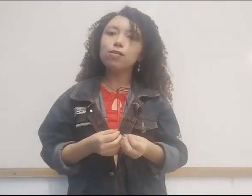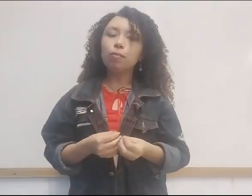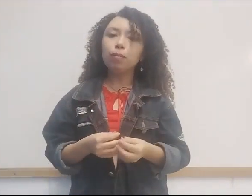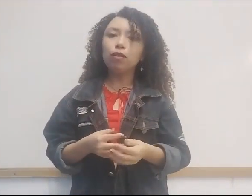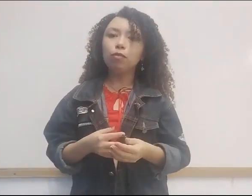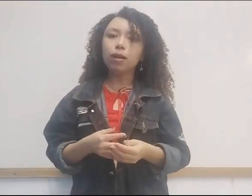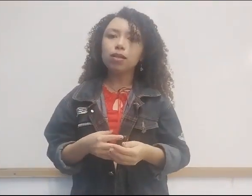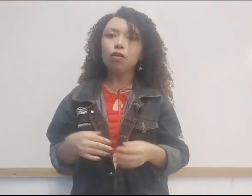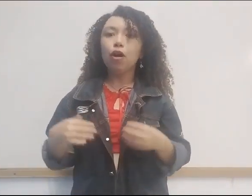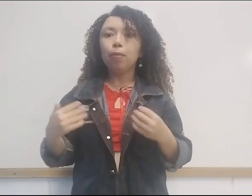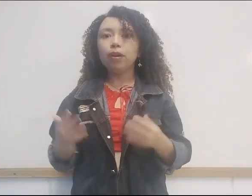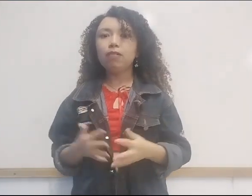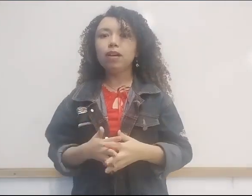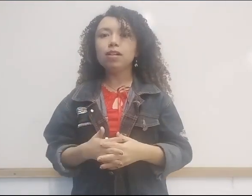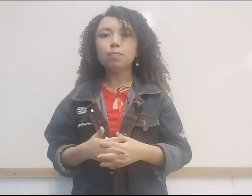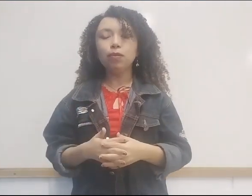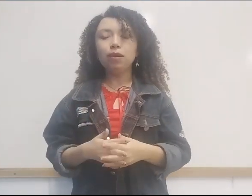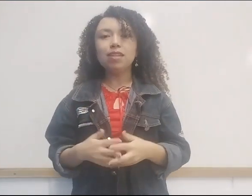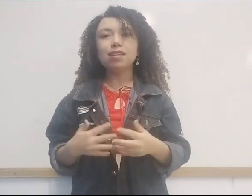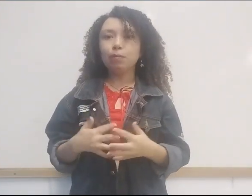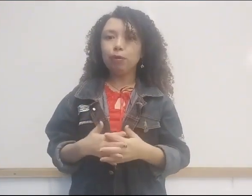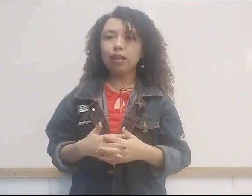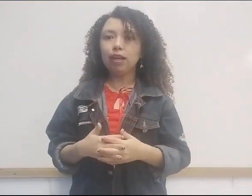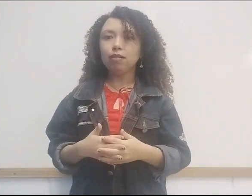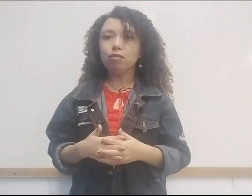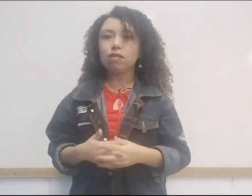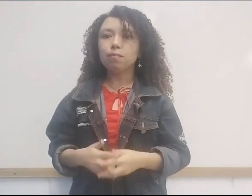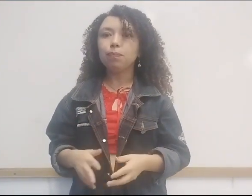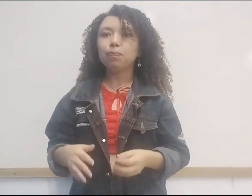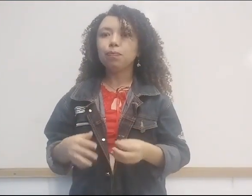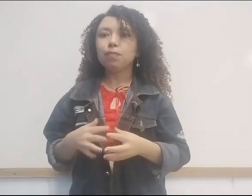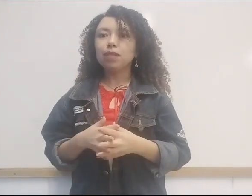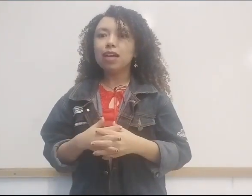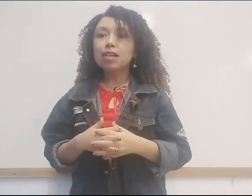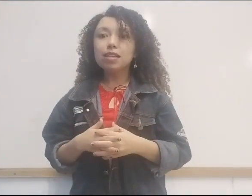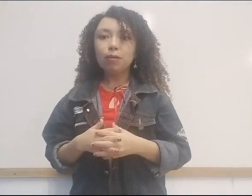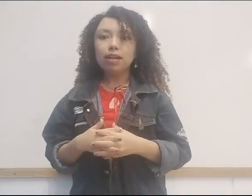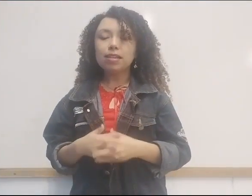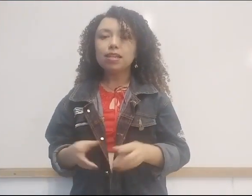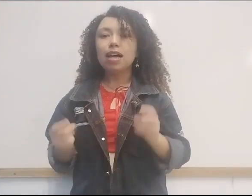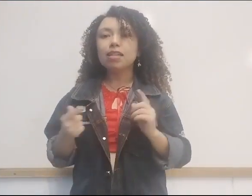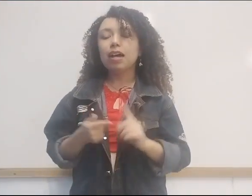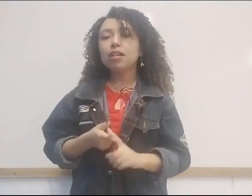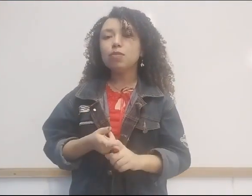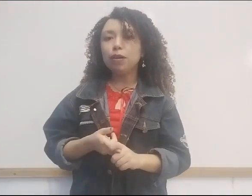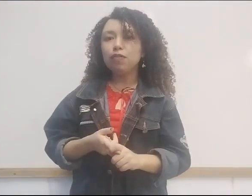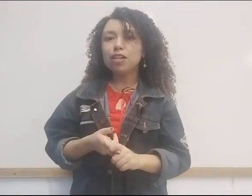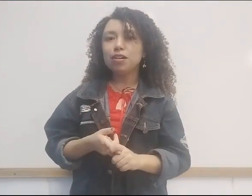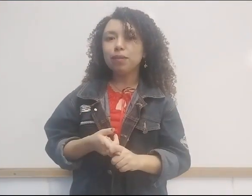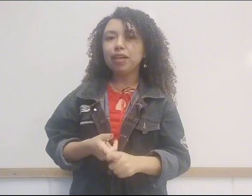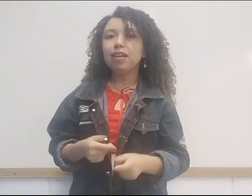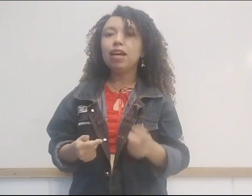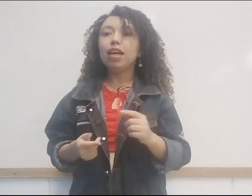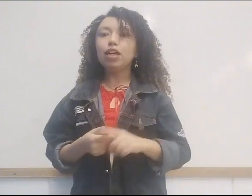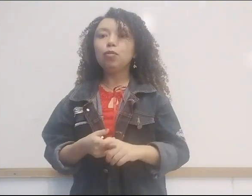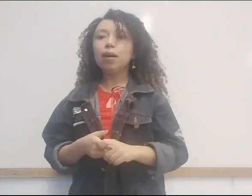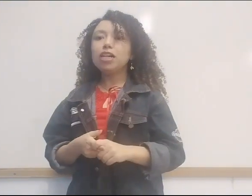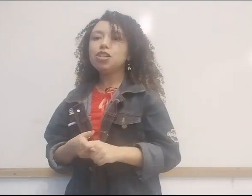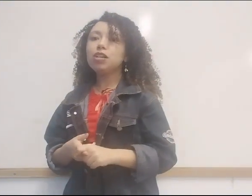o descobrimento do Brasil por navegantes portugueses em 1500. São essas as cartas de Pedro Vaz de Caminha e do mestre